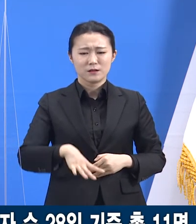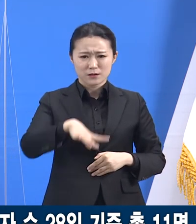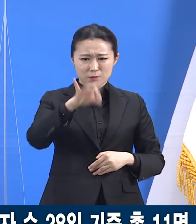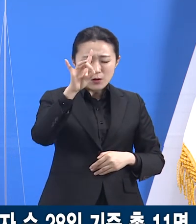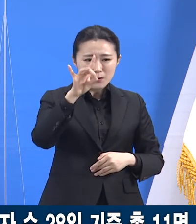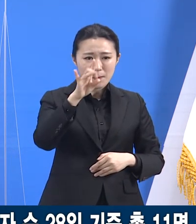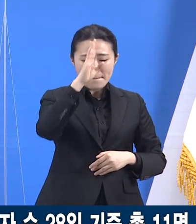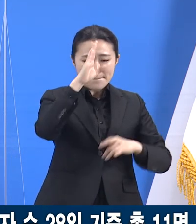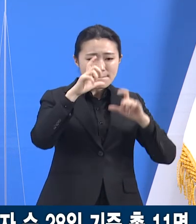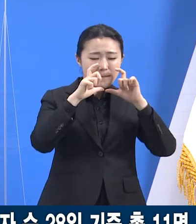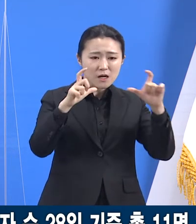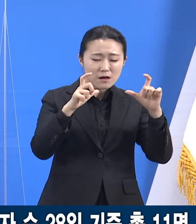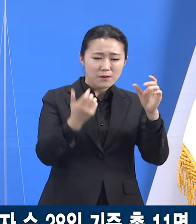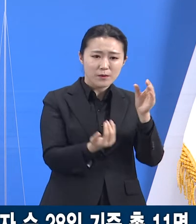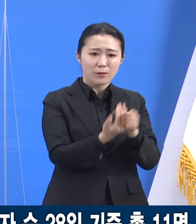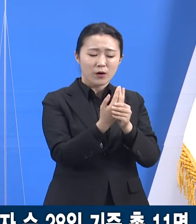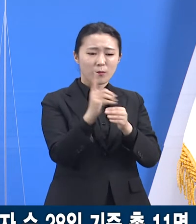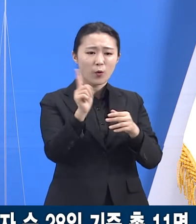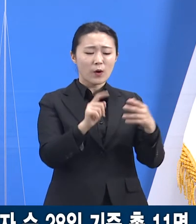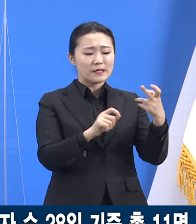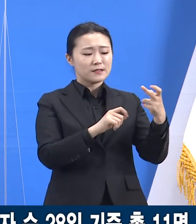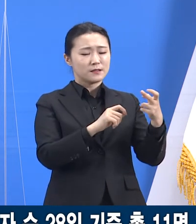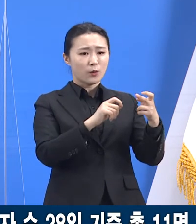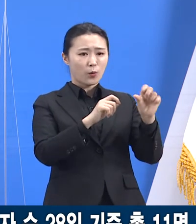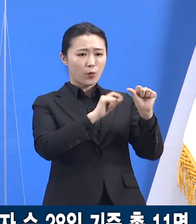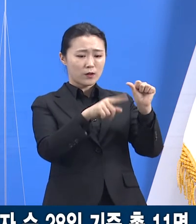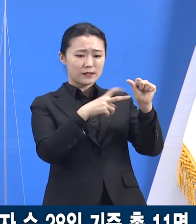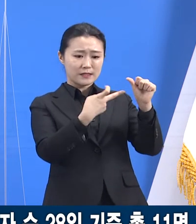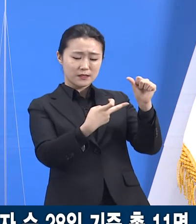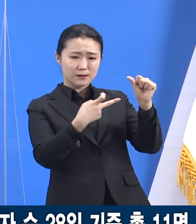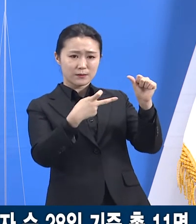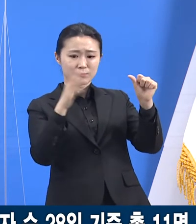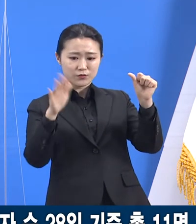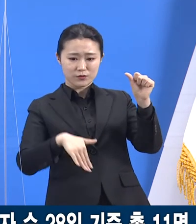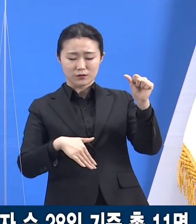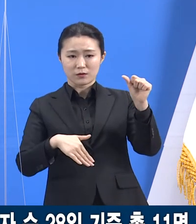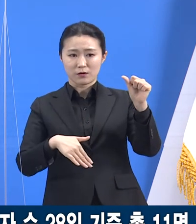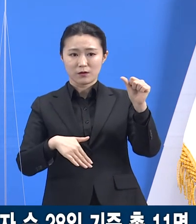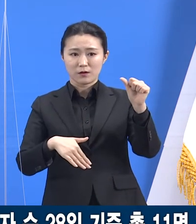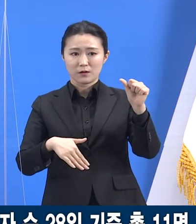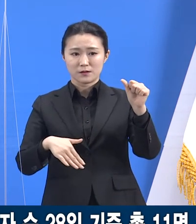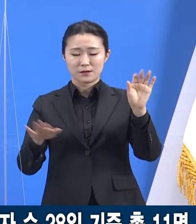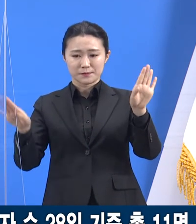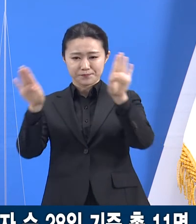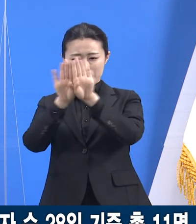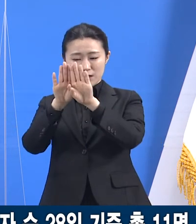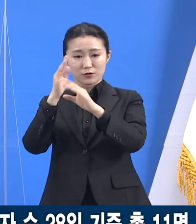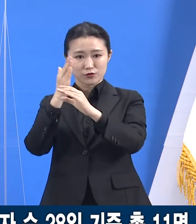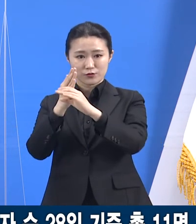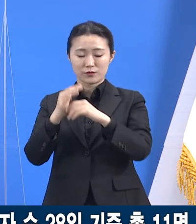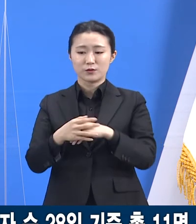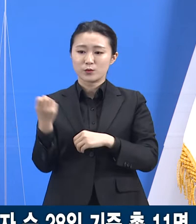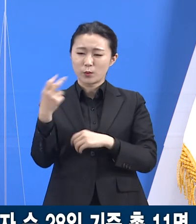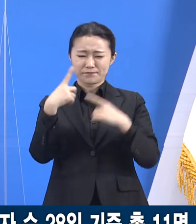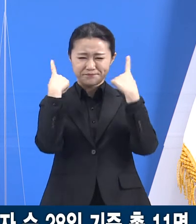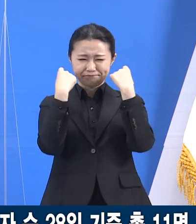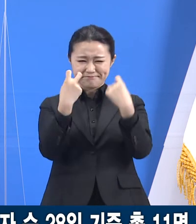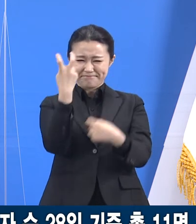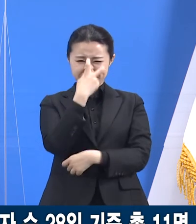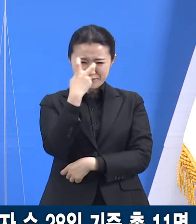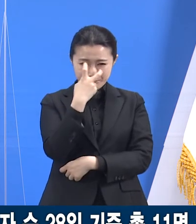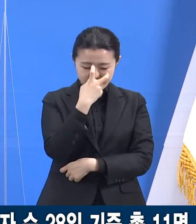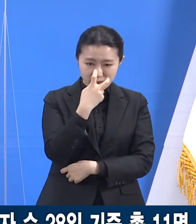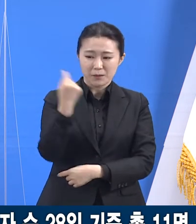20일까지 폐쇄되었으며 자가격리자 격리 해제 전까지 지속적으로 모니터링하는 한편 역학조사를